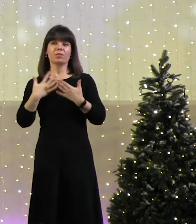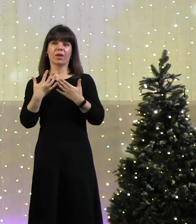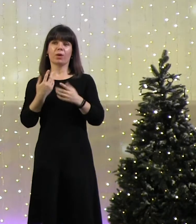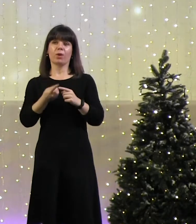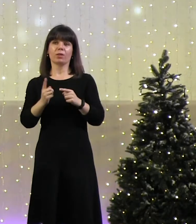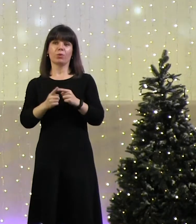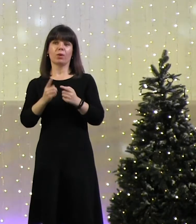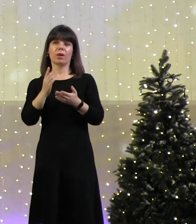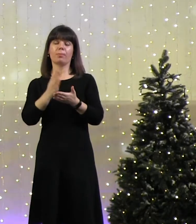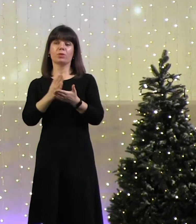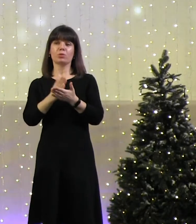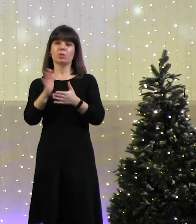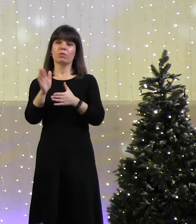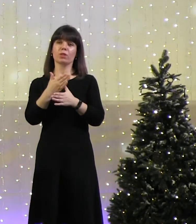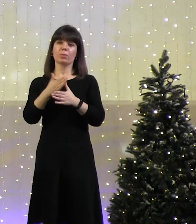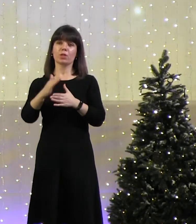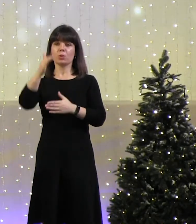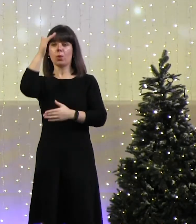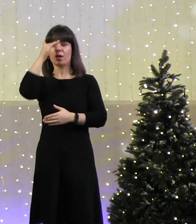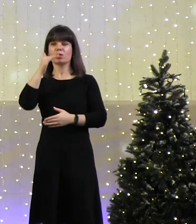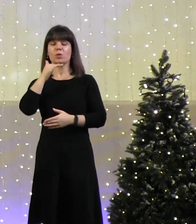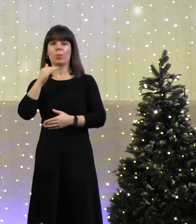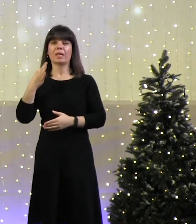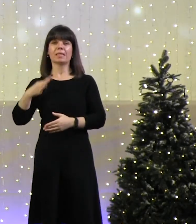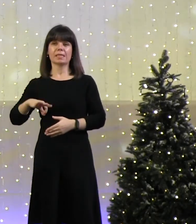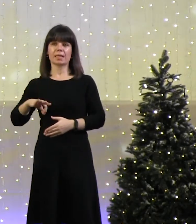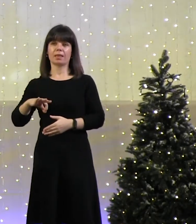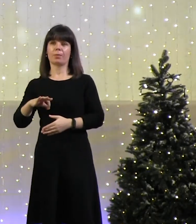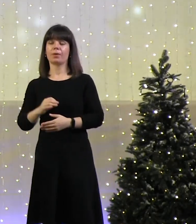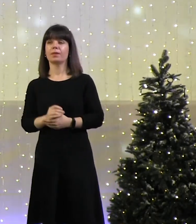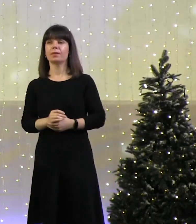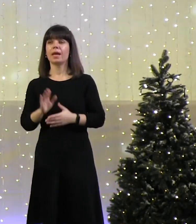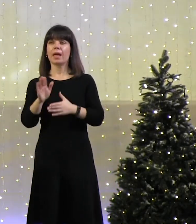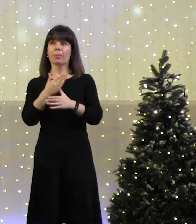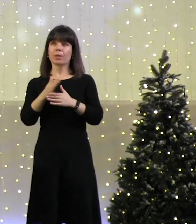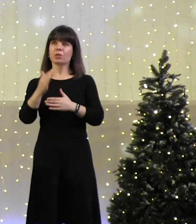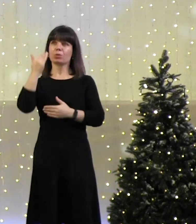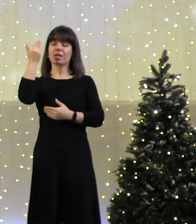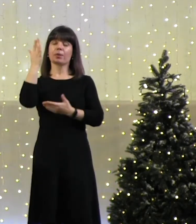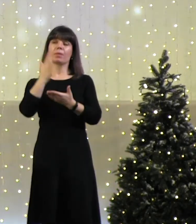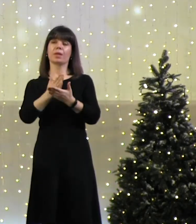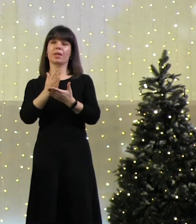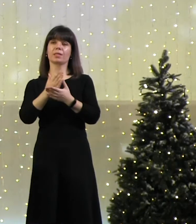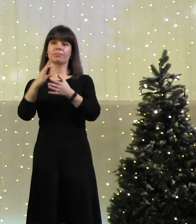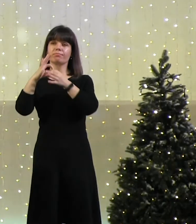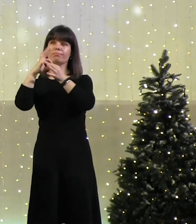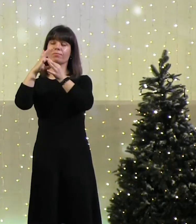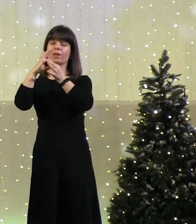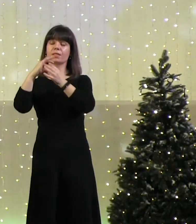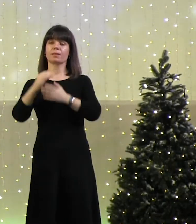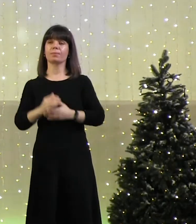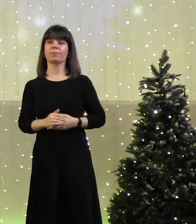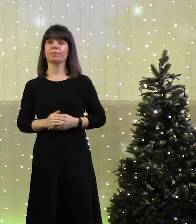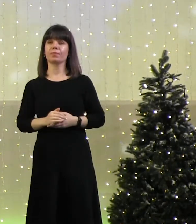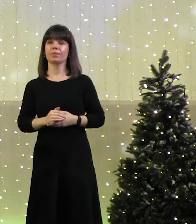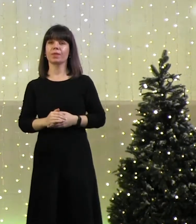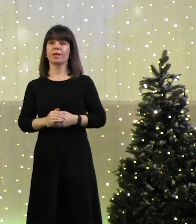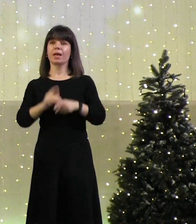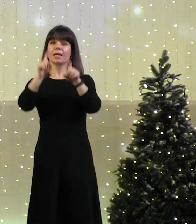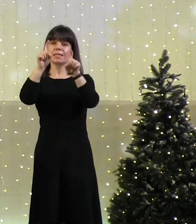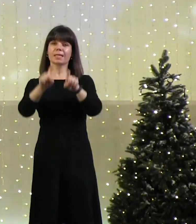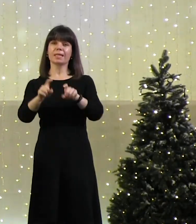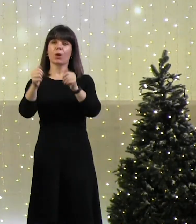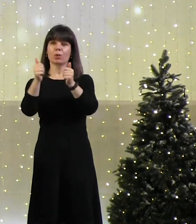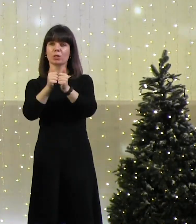и Сыном, Спасителем. Между ними и есть диалог. Более того, это конкретные слова. «Сиди,